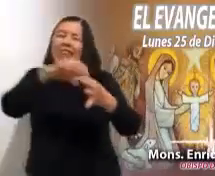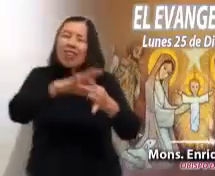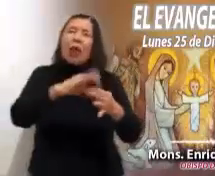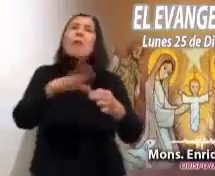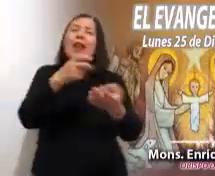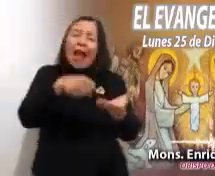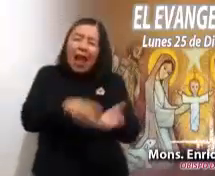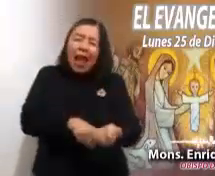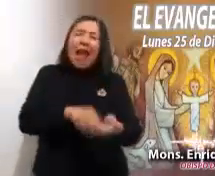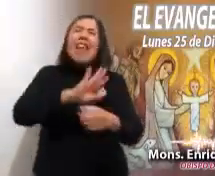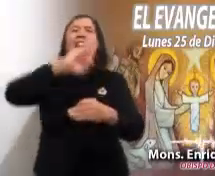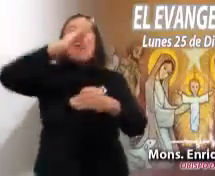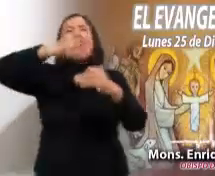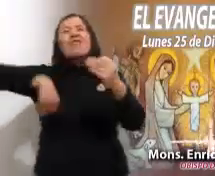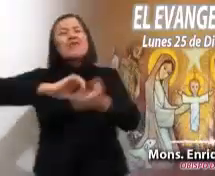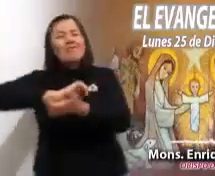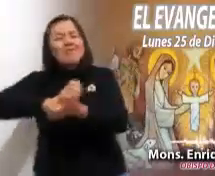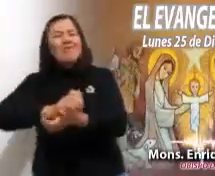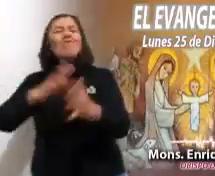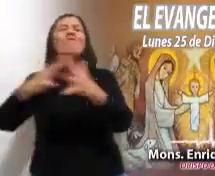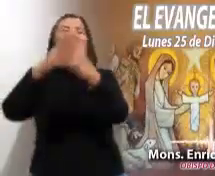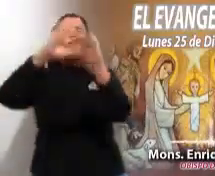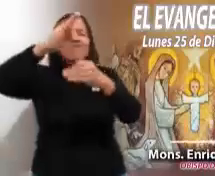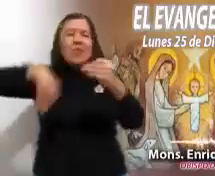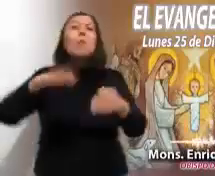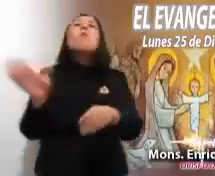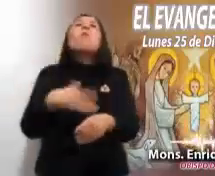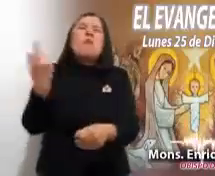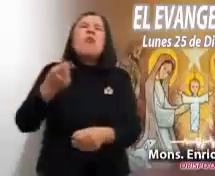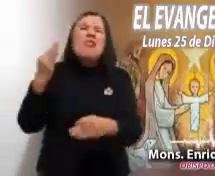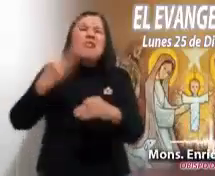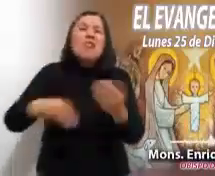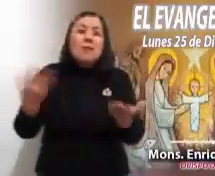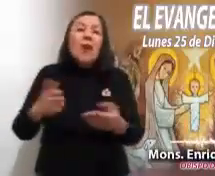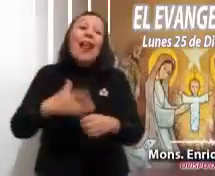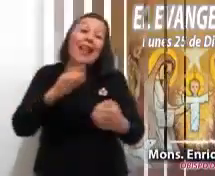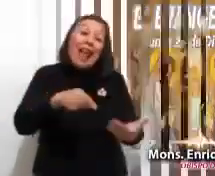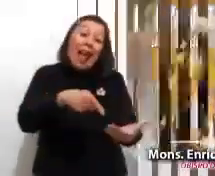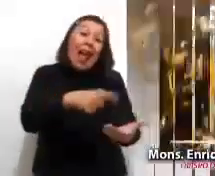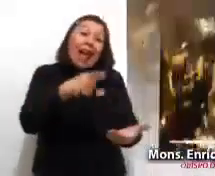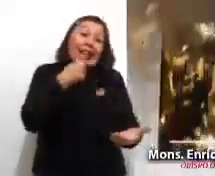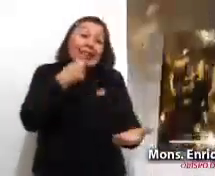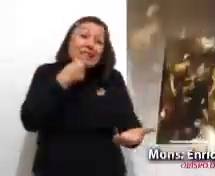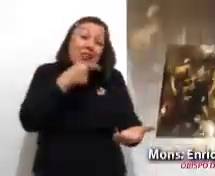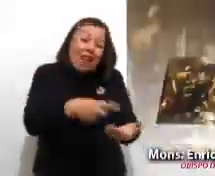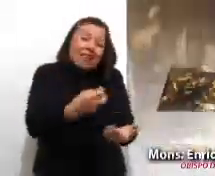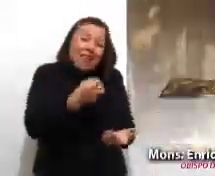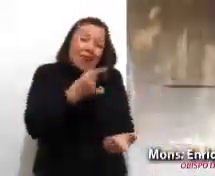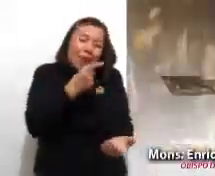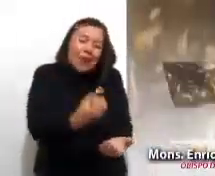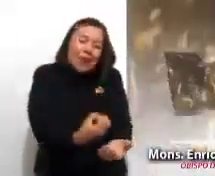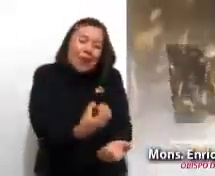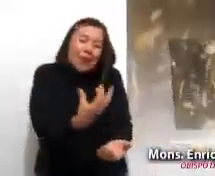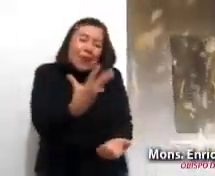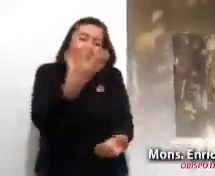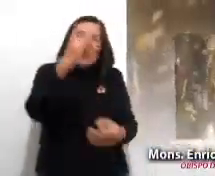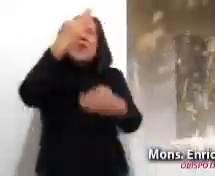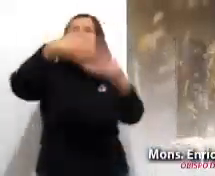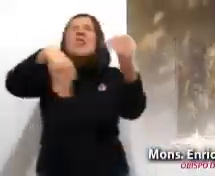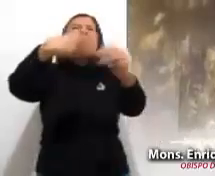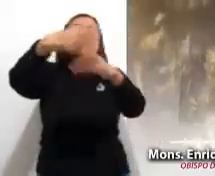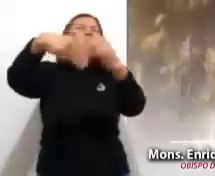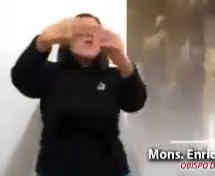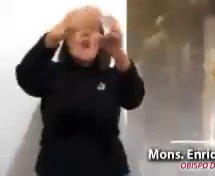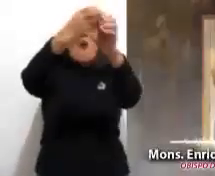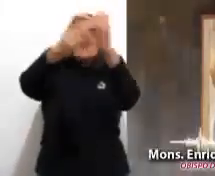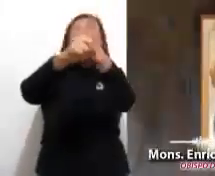terminado la opresión, si ha concluido la guerra, es porque ha nacido un niño, ha aparecido la luz. A lo largo de toda la